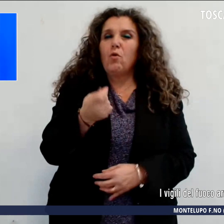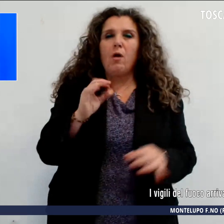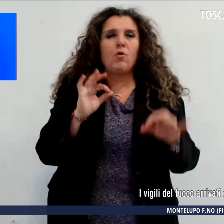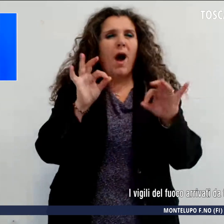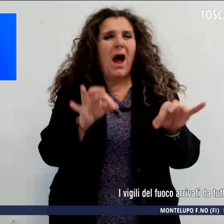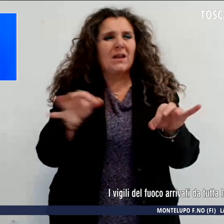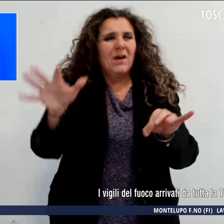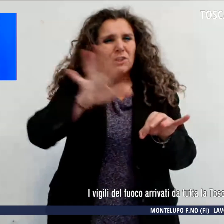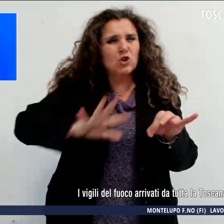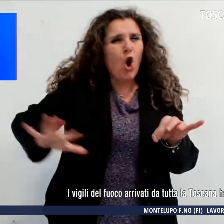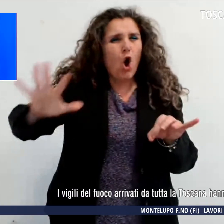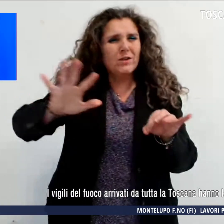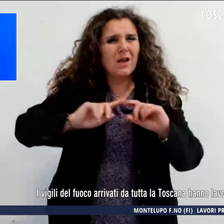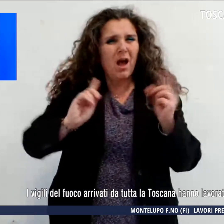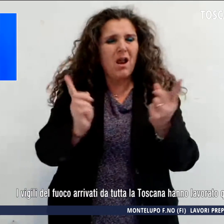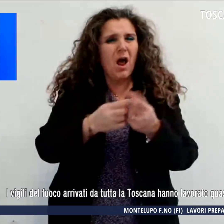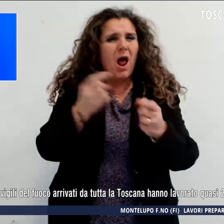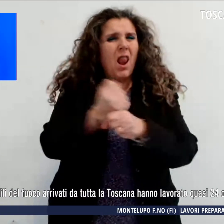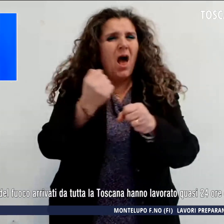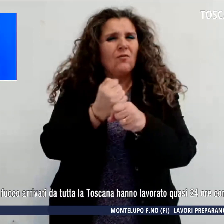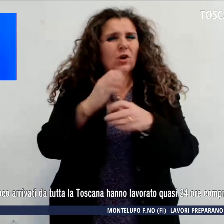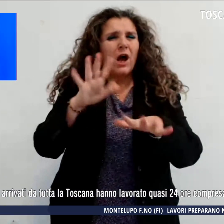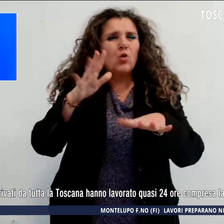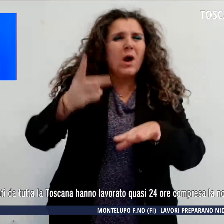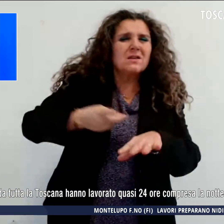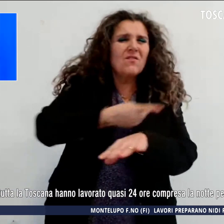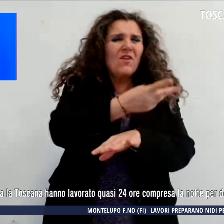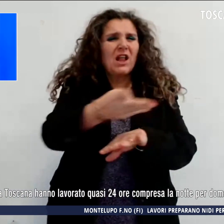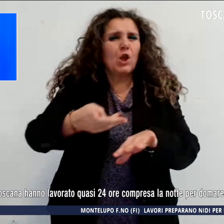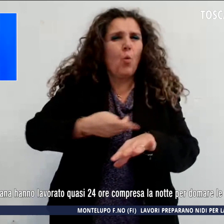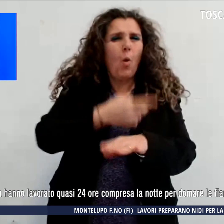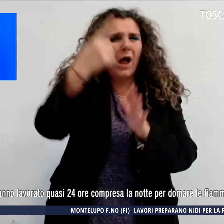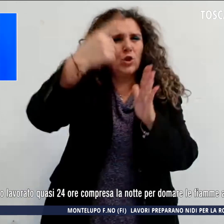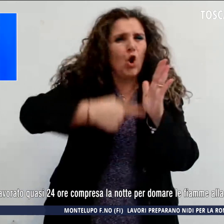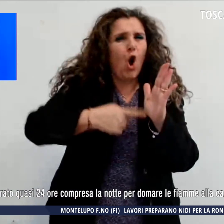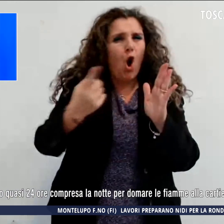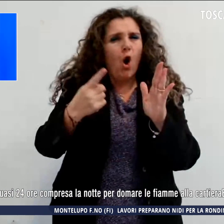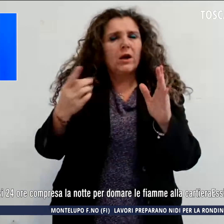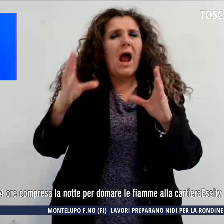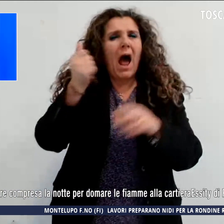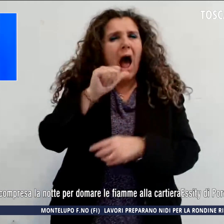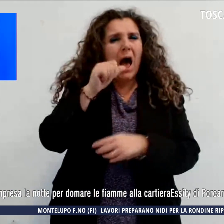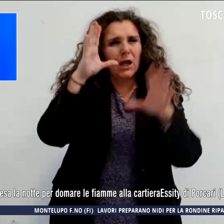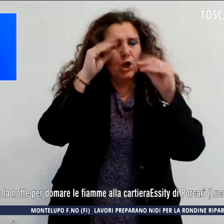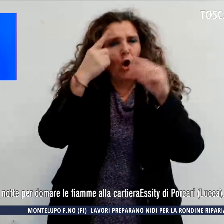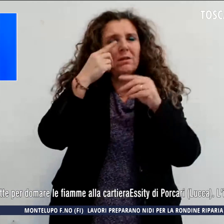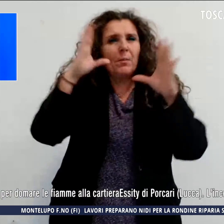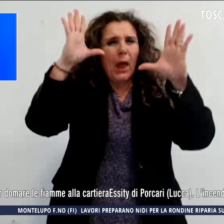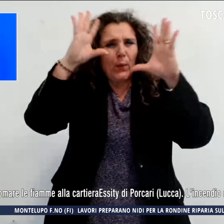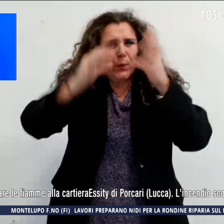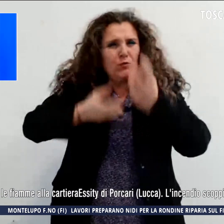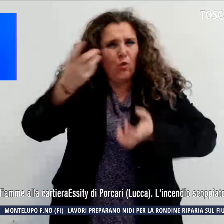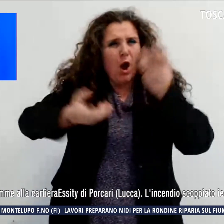Hanno lavorato quasi 24 ore, compresa la notte, per domare le fiamme alla